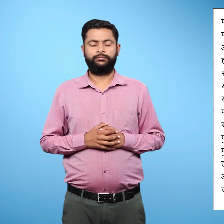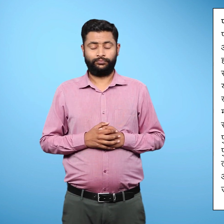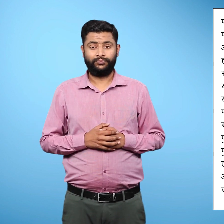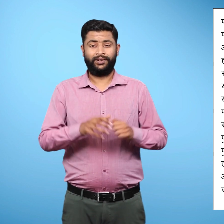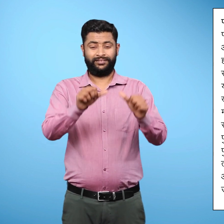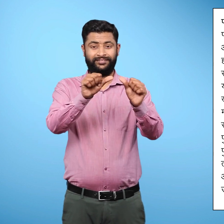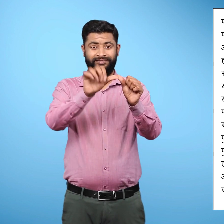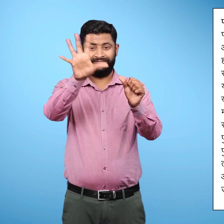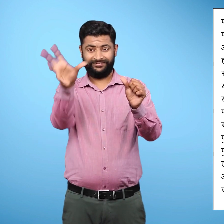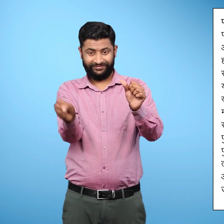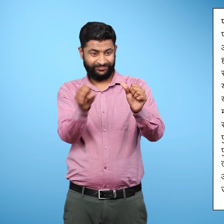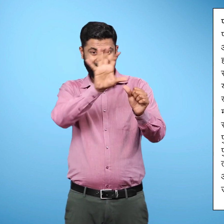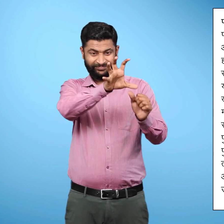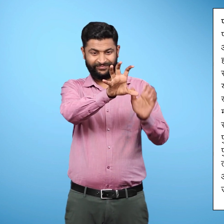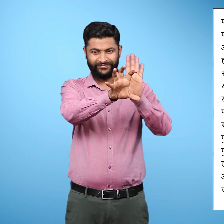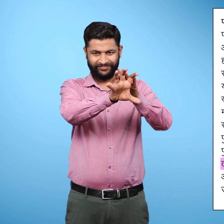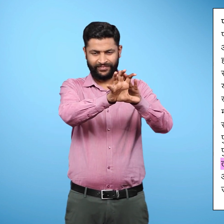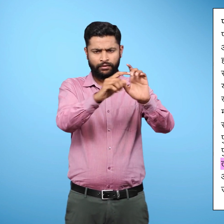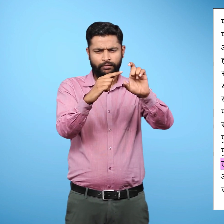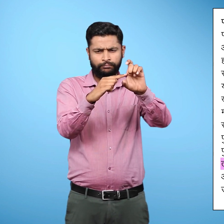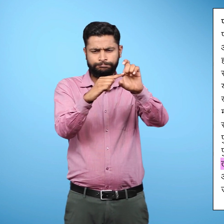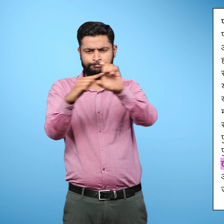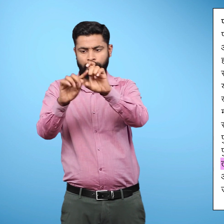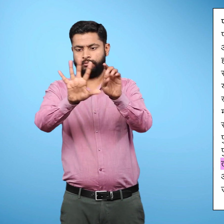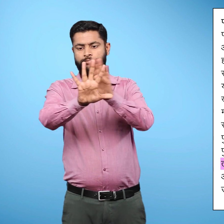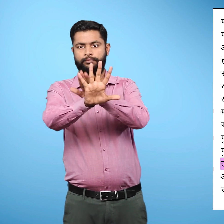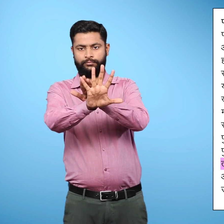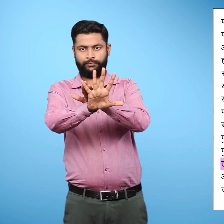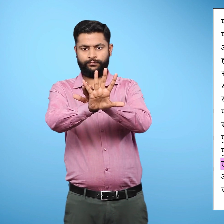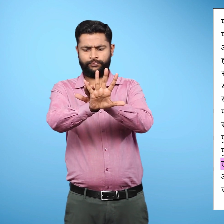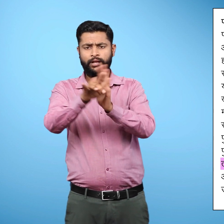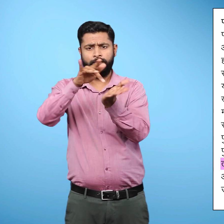केन्या, तंजानिया तथा युगांडा का पूर्वी अफ्रीकी पठार